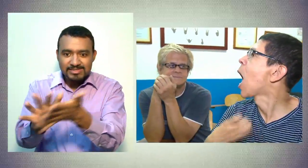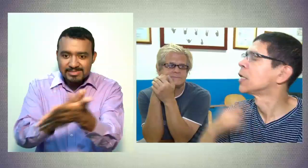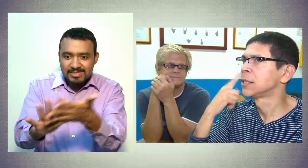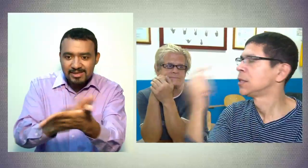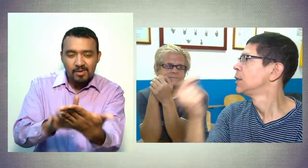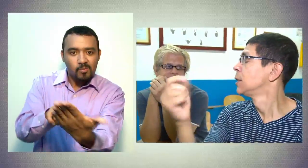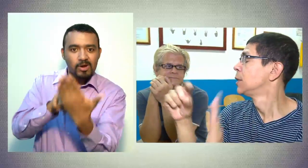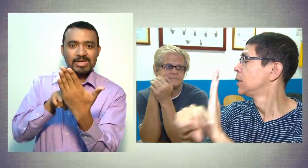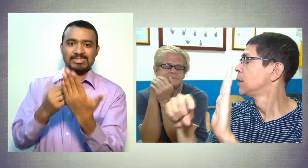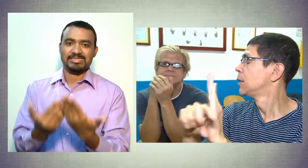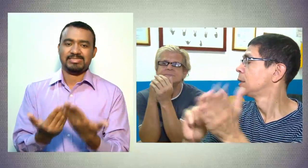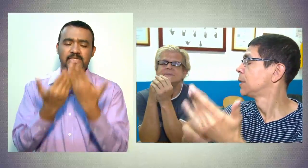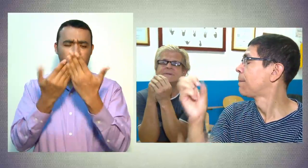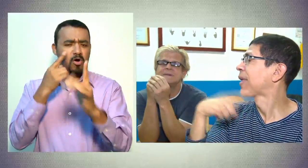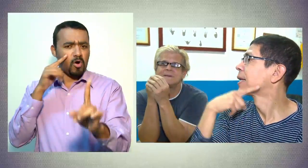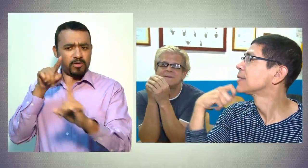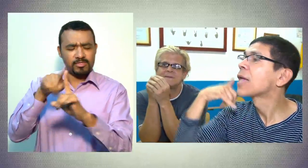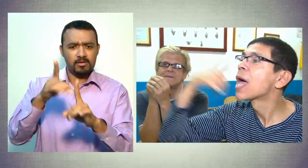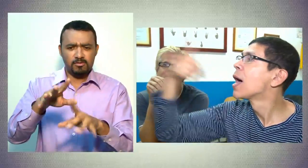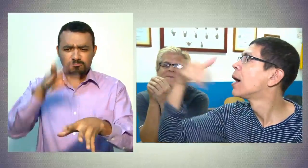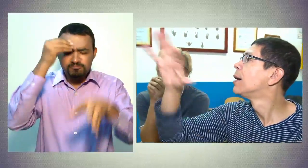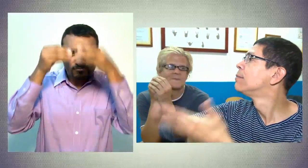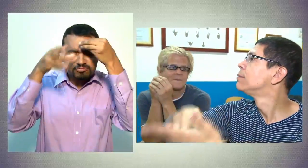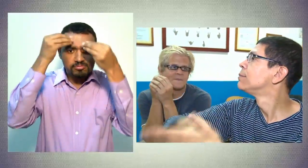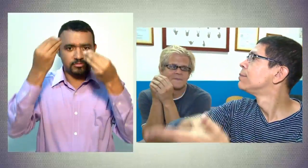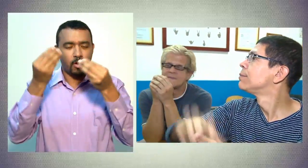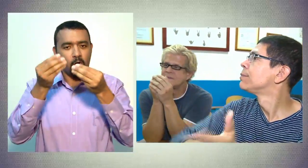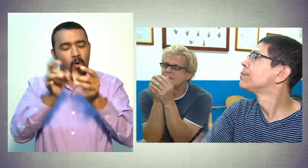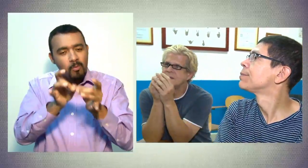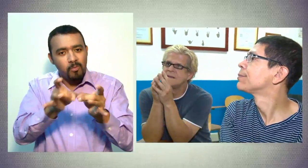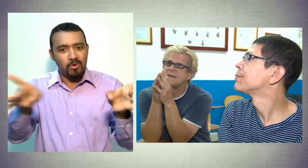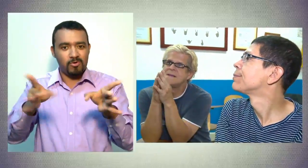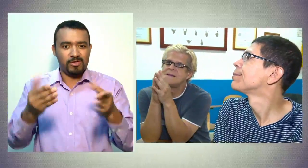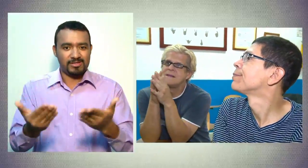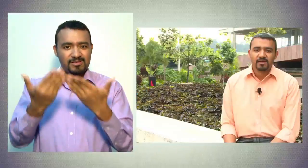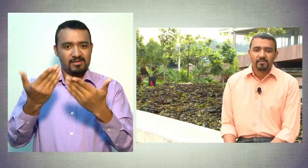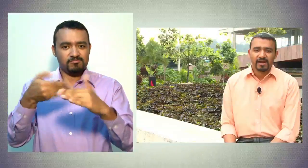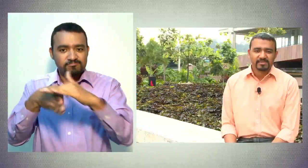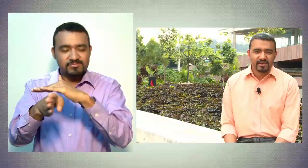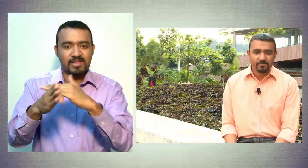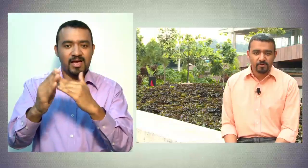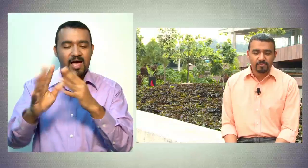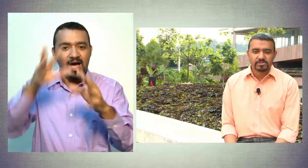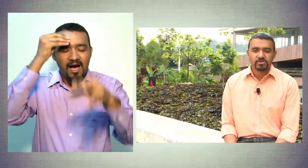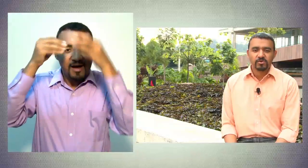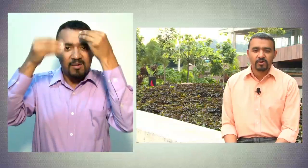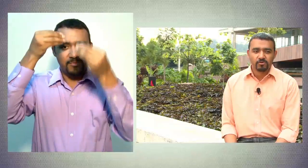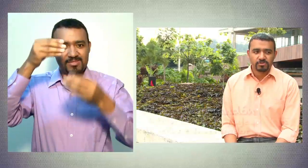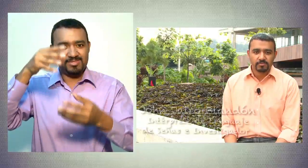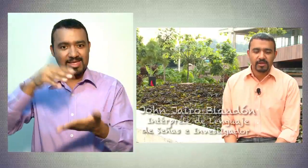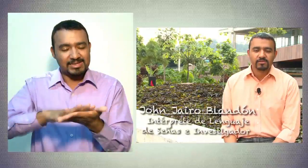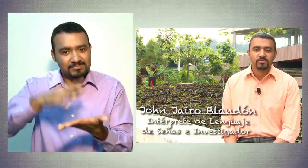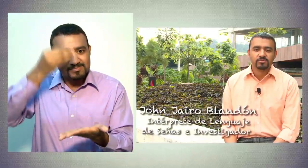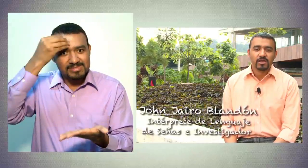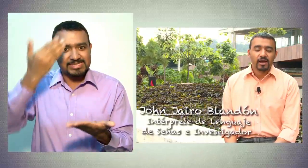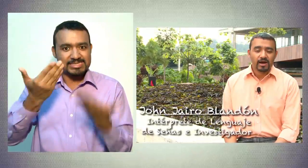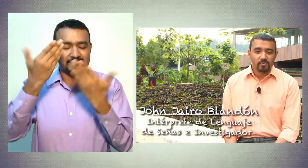abrir una capacidad, una amplia gama de oportunidades para acceder a información, a conocimientos, a